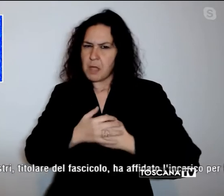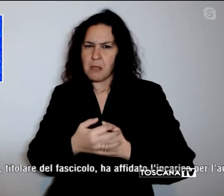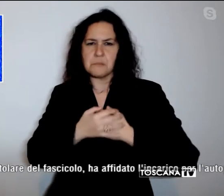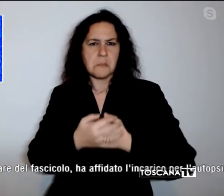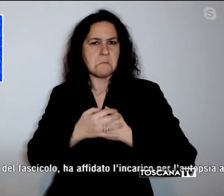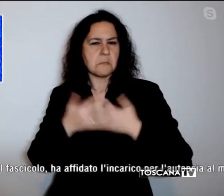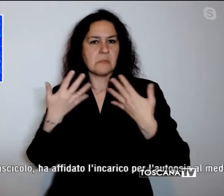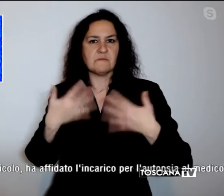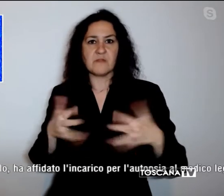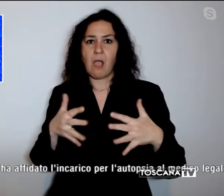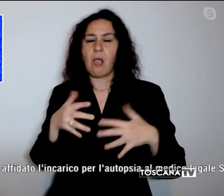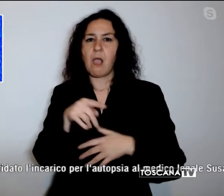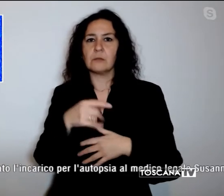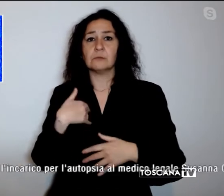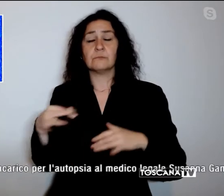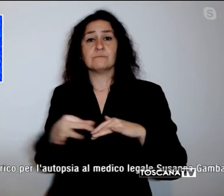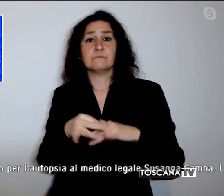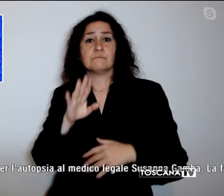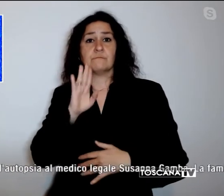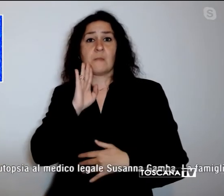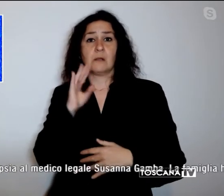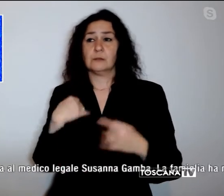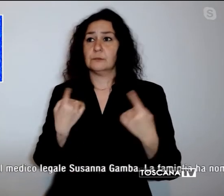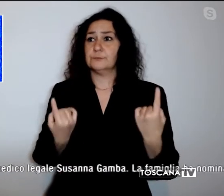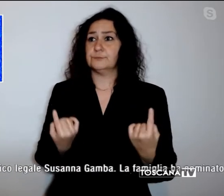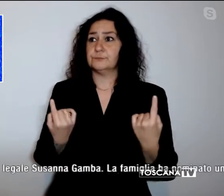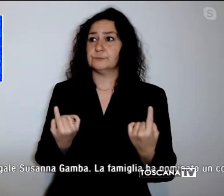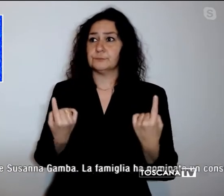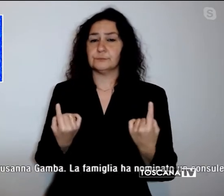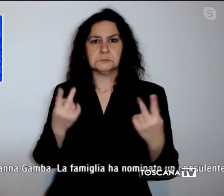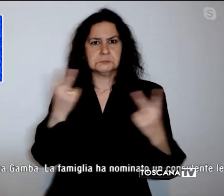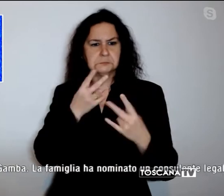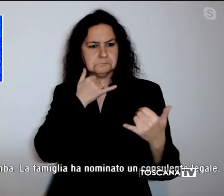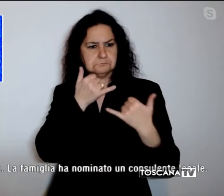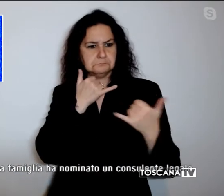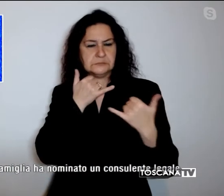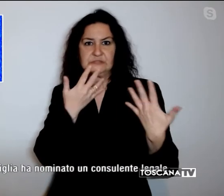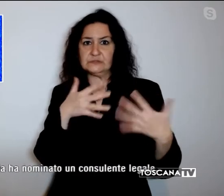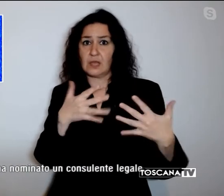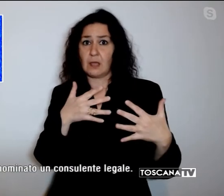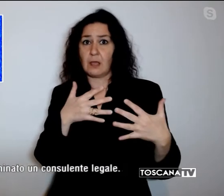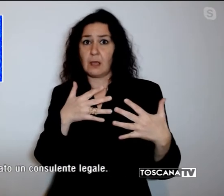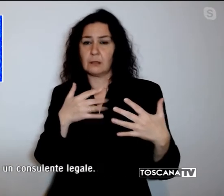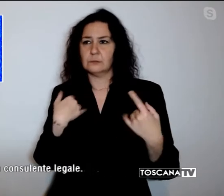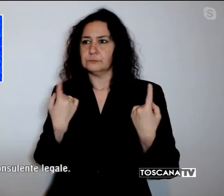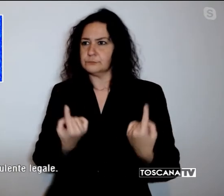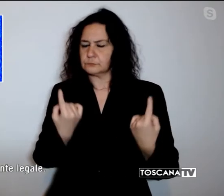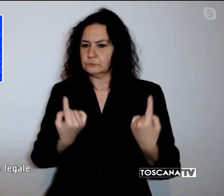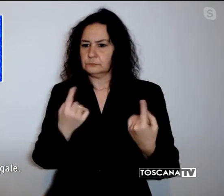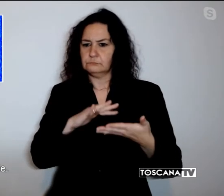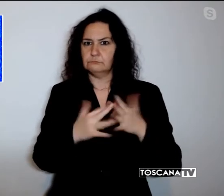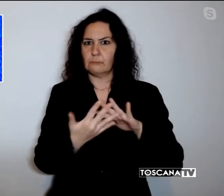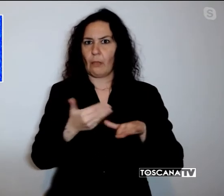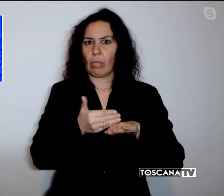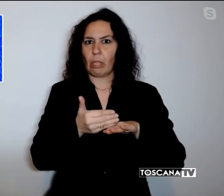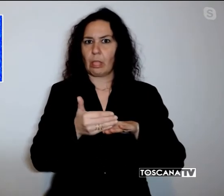Il marito la stava aspettando dopo averle parlato al telefono, ma l'attesa si è prolungata sino ad